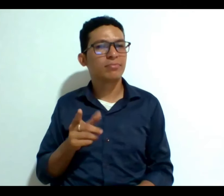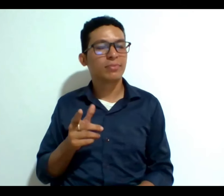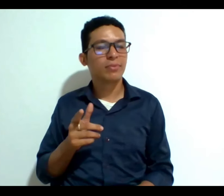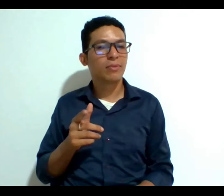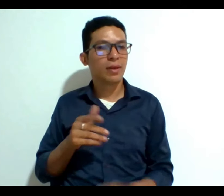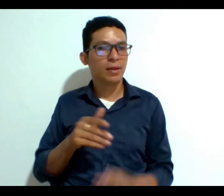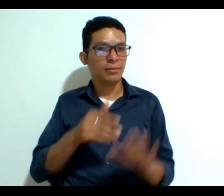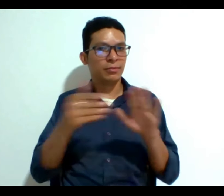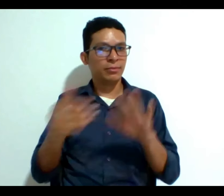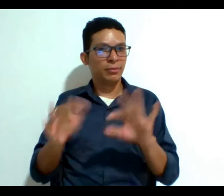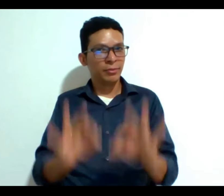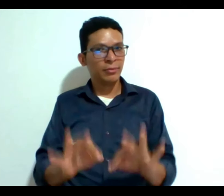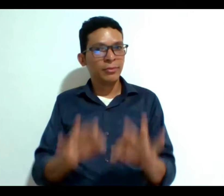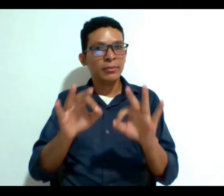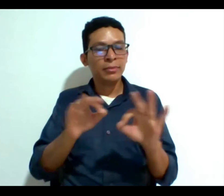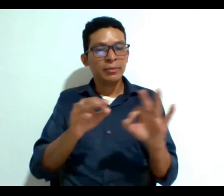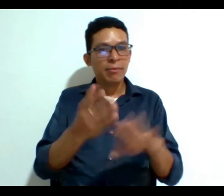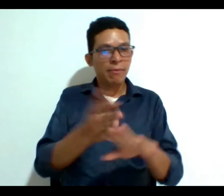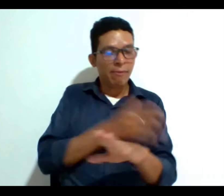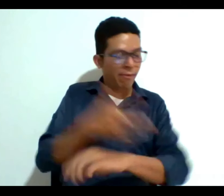muerte digna por vía eutanasia